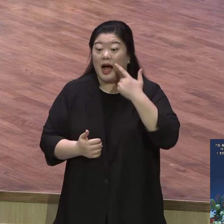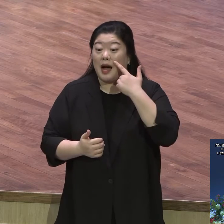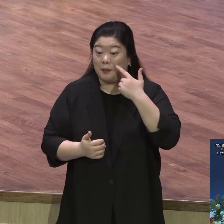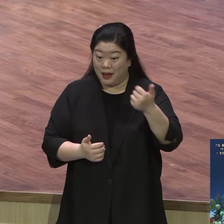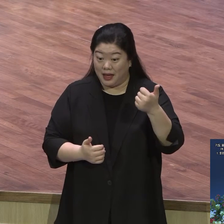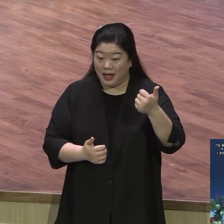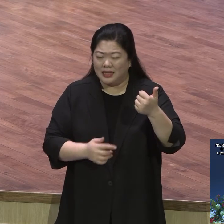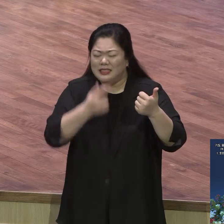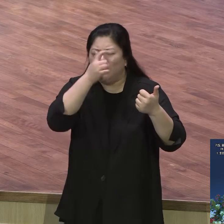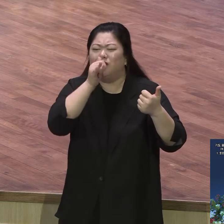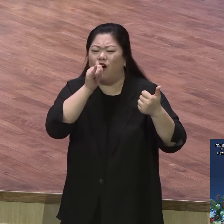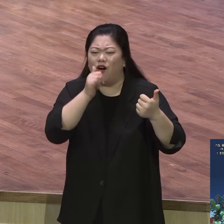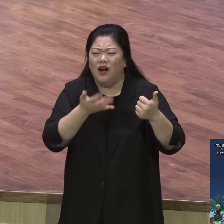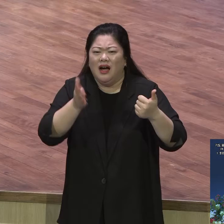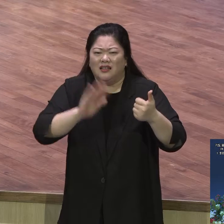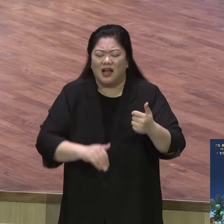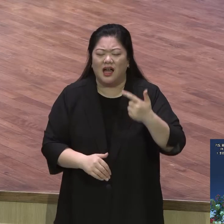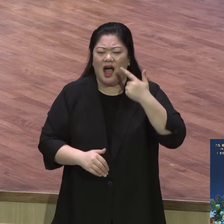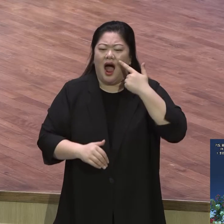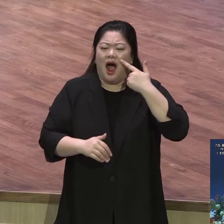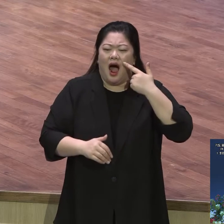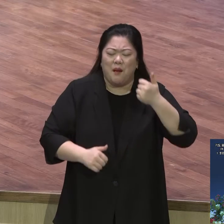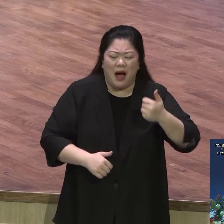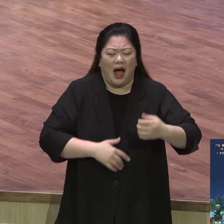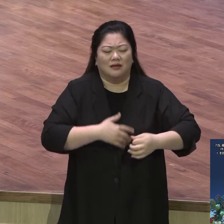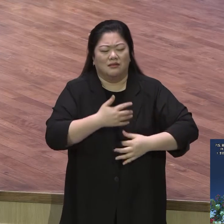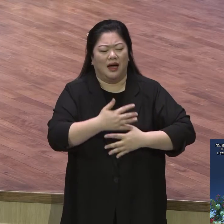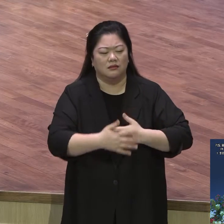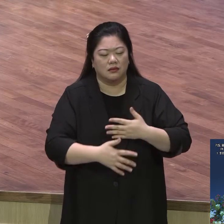들으면 다 울어요 막 기도를 울면서 기도하니까